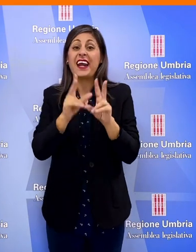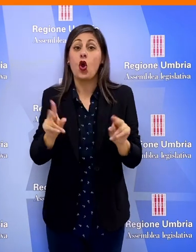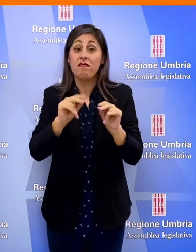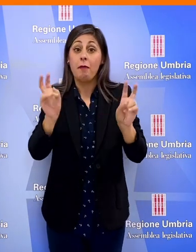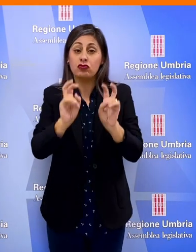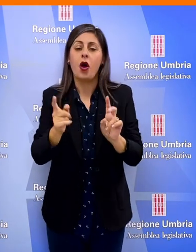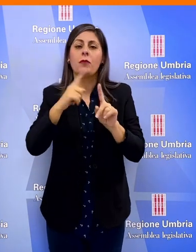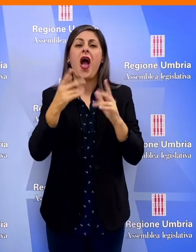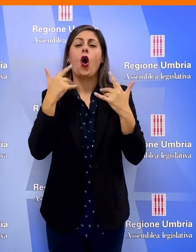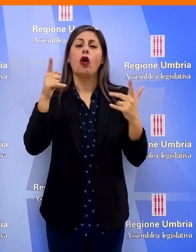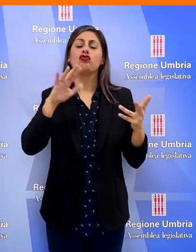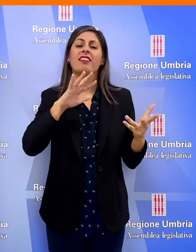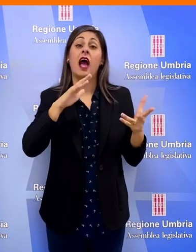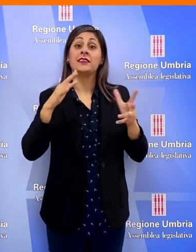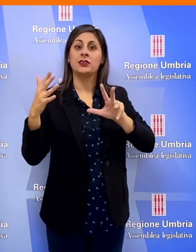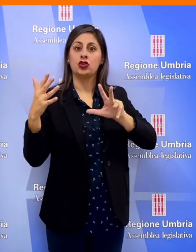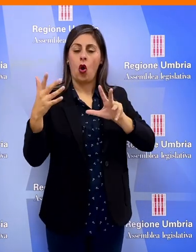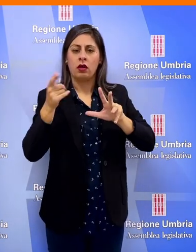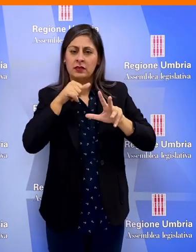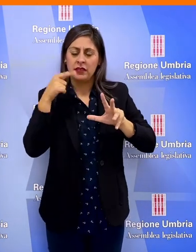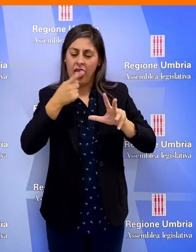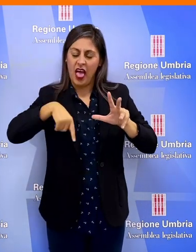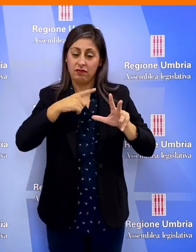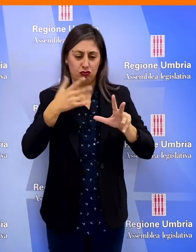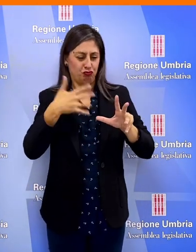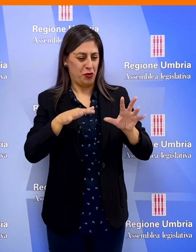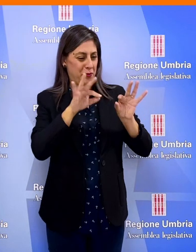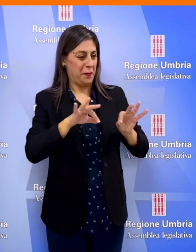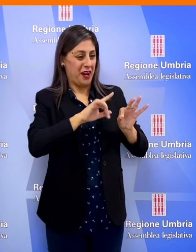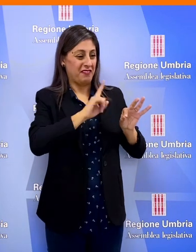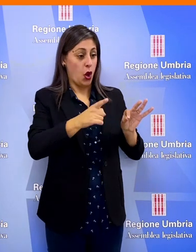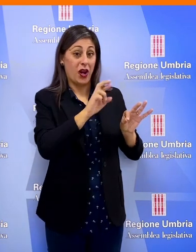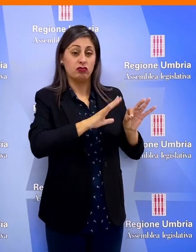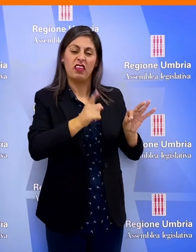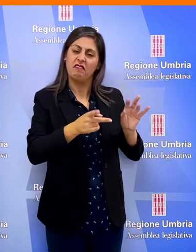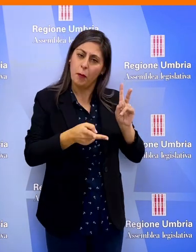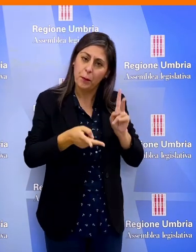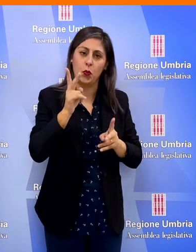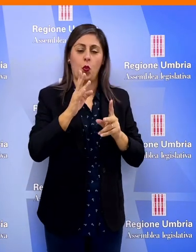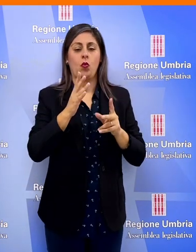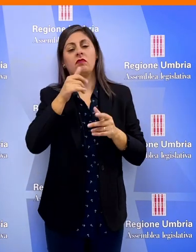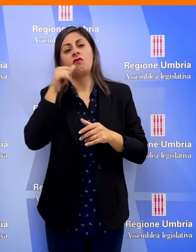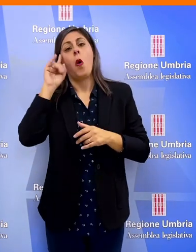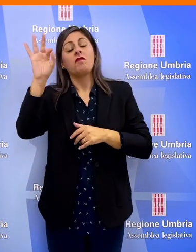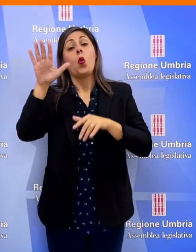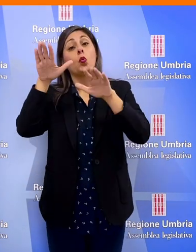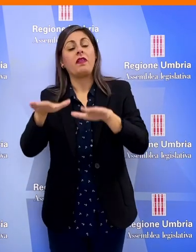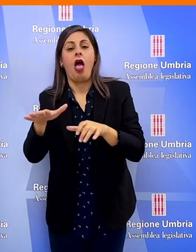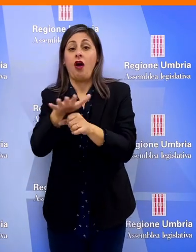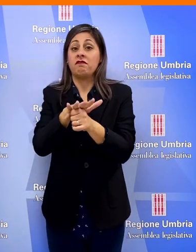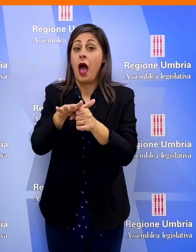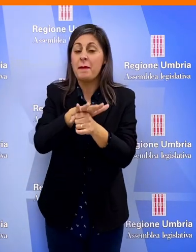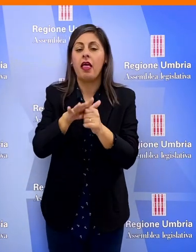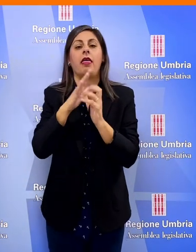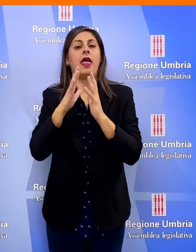transizione ecologica serve fare un passo in più rispetto a quanto elaborato finora dalla Regione Umbria a tutela delle famiglie